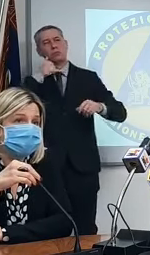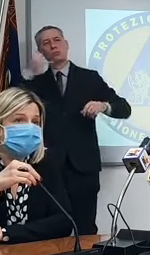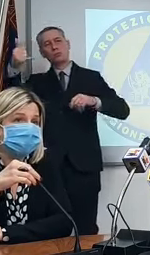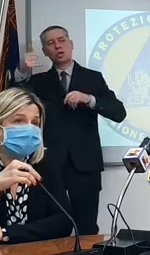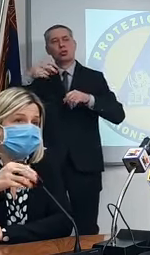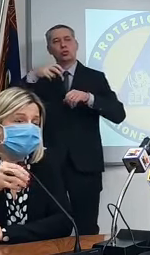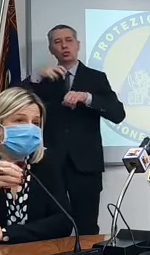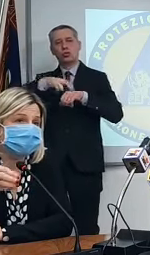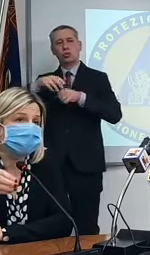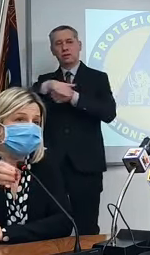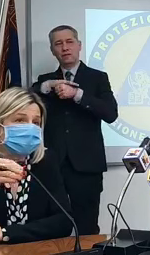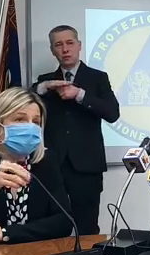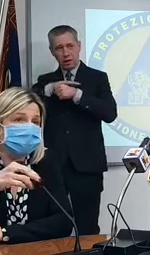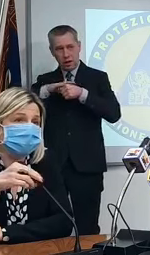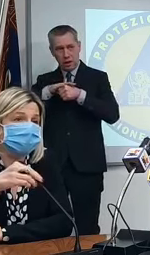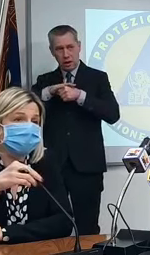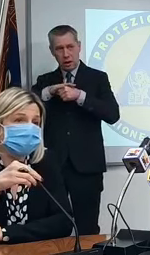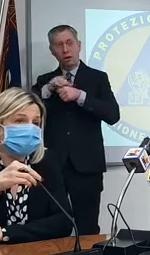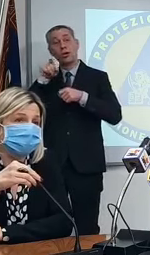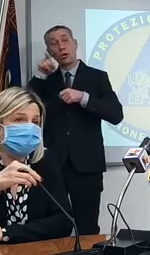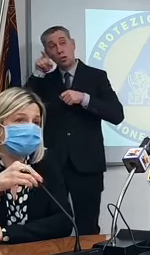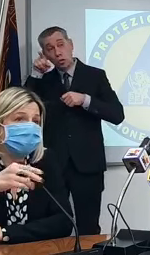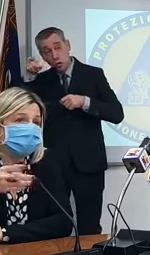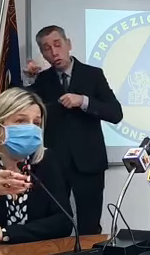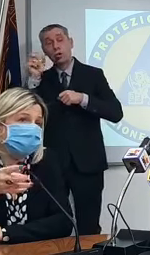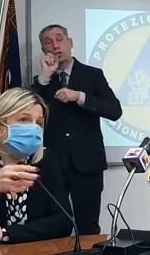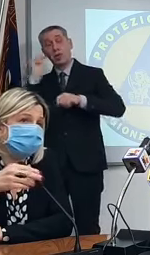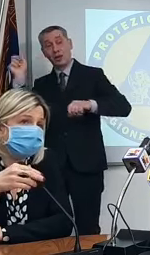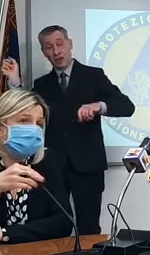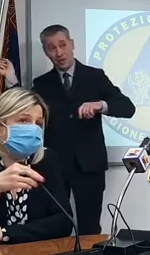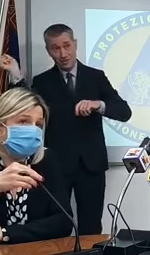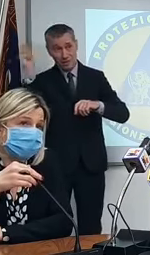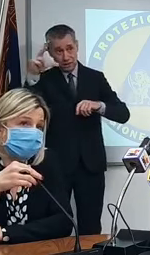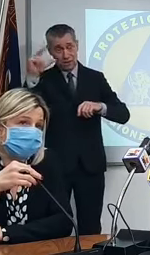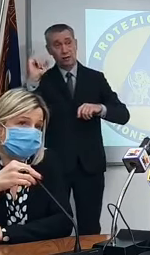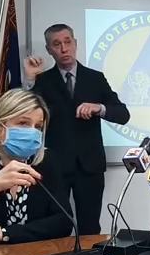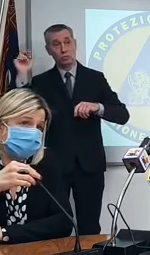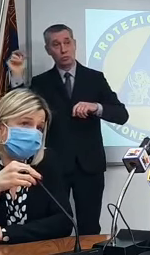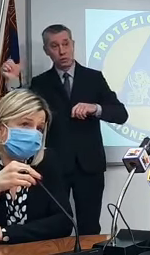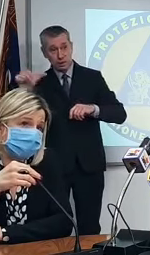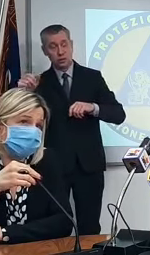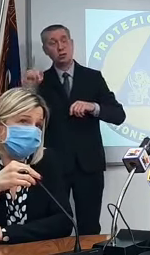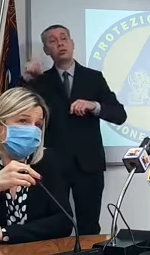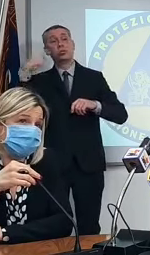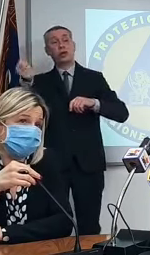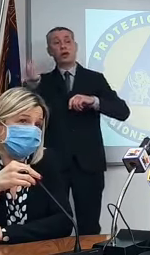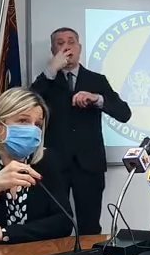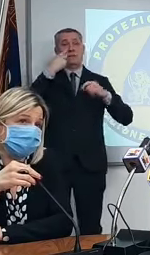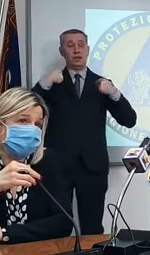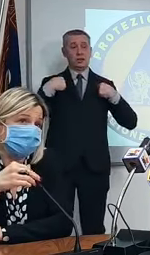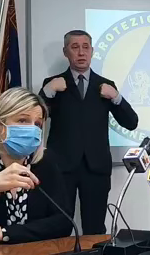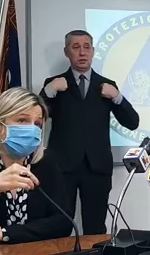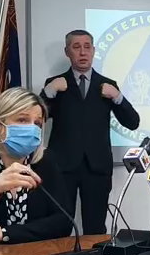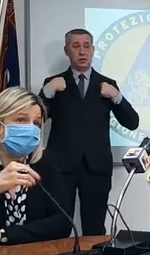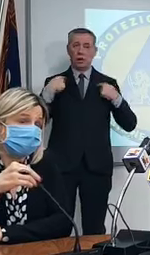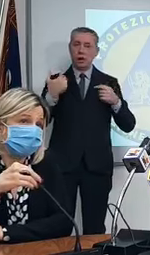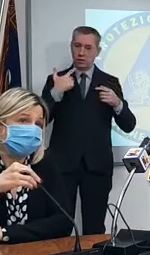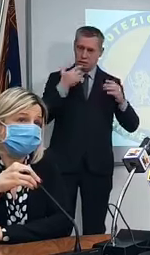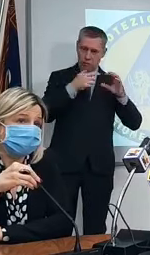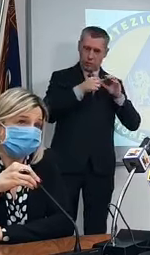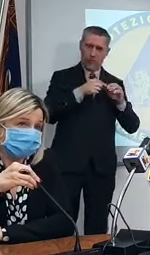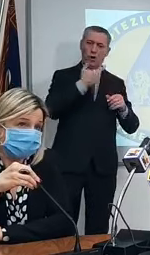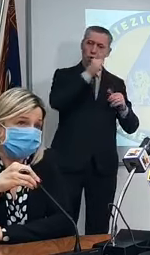medicina generale di essere segnalato tramite il medico di medicina generale e poi noi provvediamo alla vaccinazione quindi la catena sarà